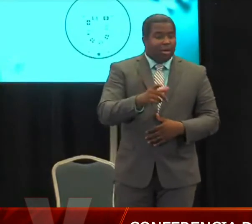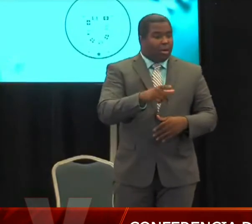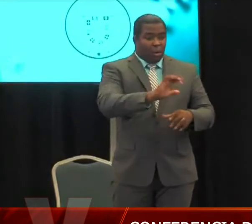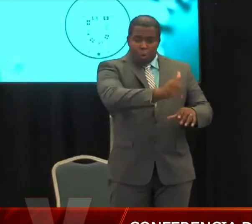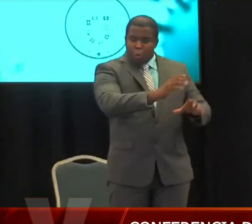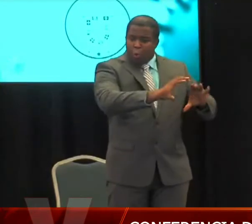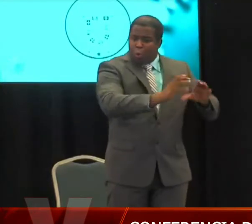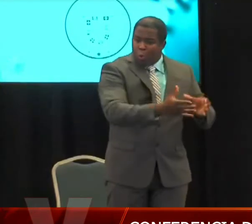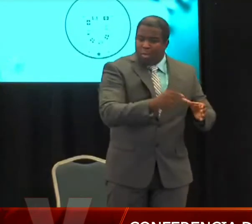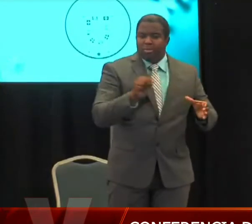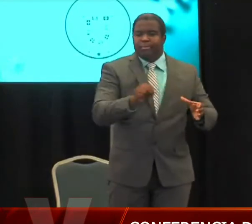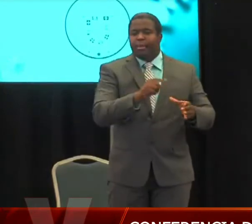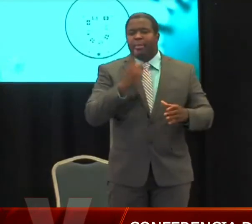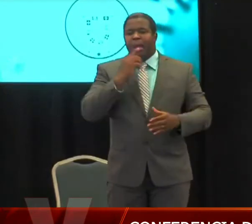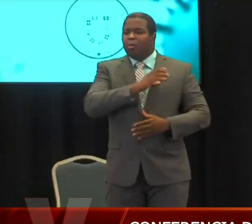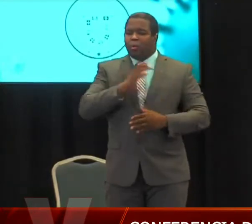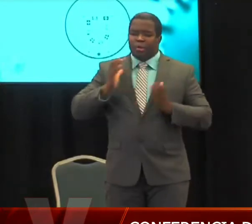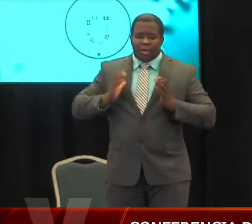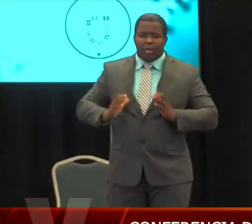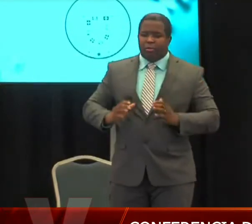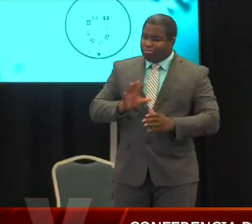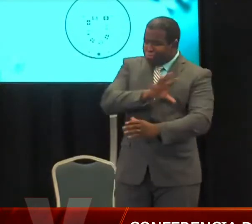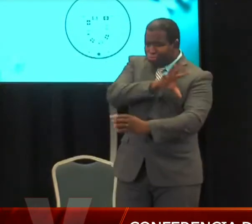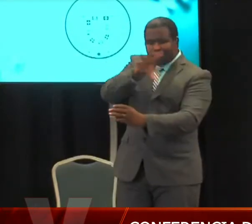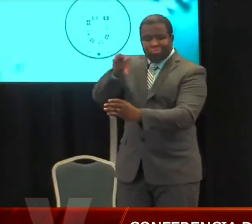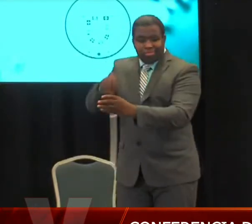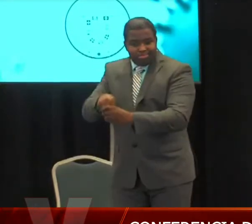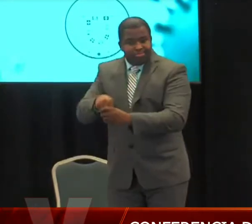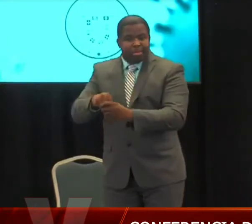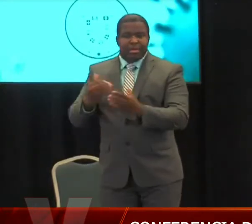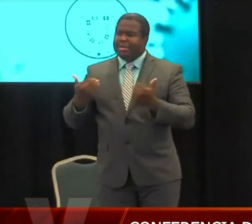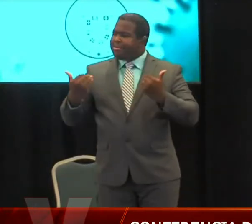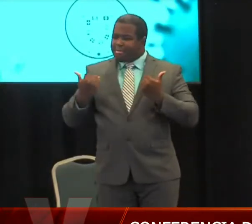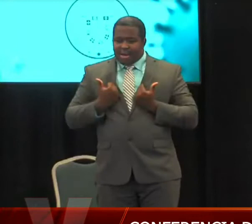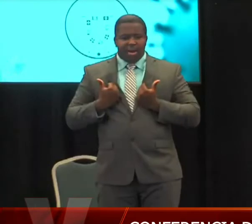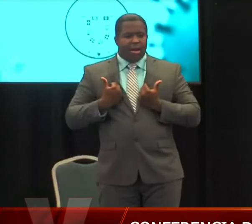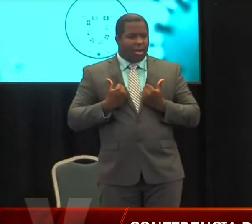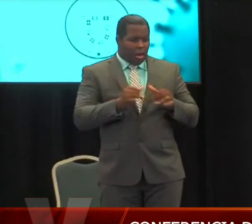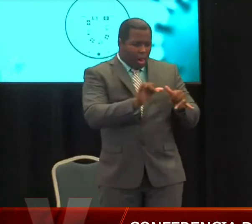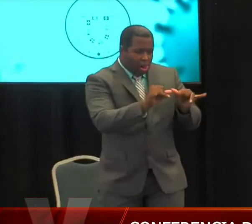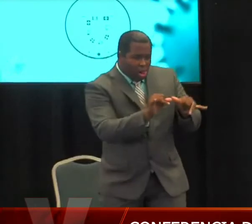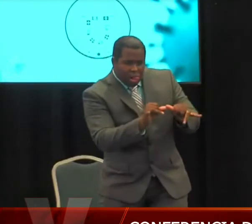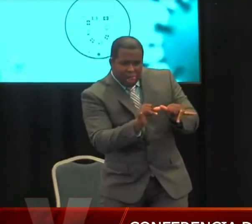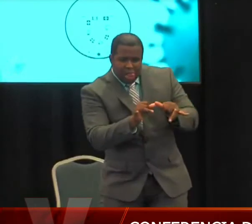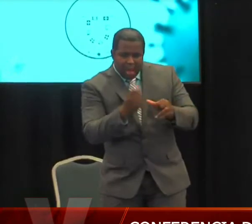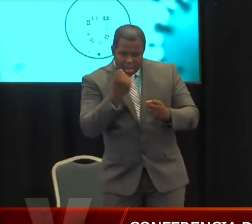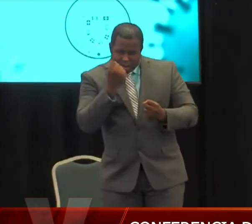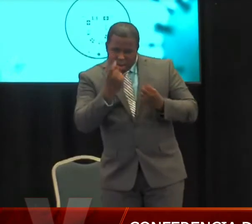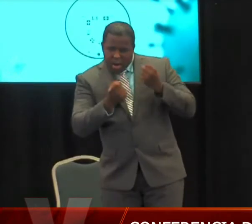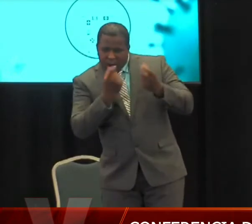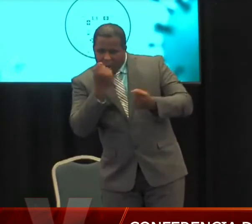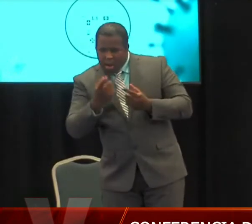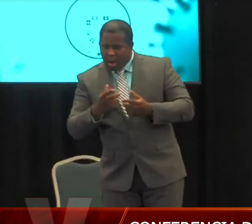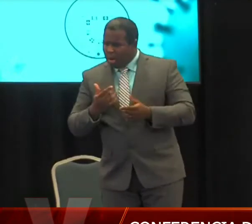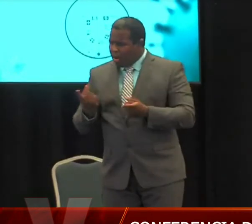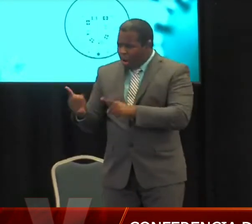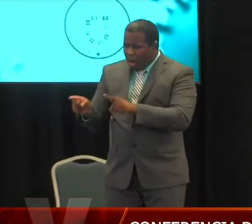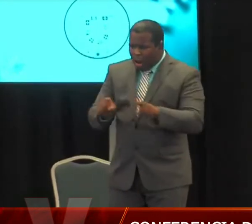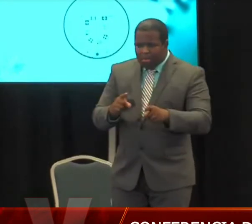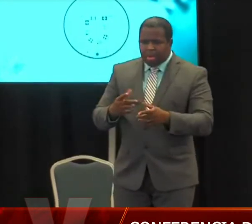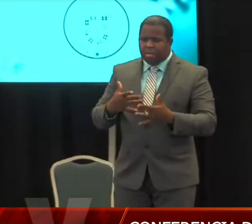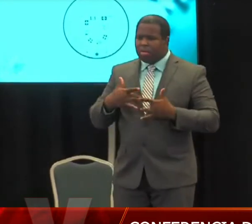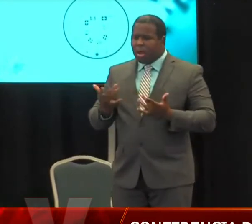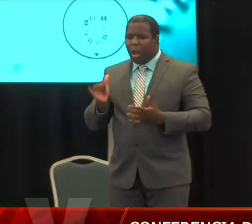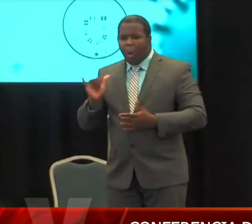que es posiblemente uno de los esfuerzos únicos en el mundo, nadie lo ha replicado. De la misma forma, se inserta FRAPE, que es el grupo de